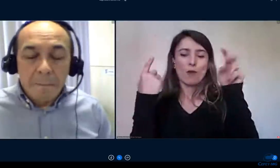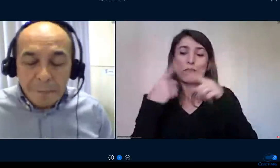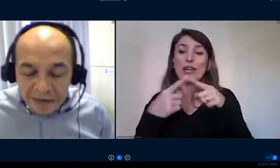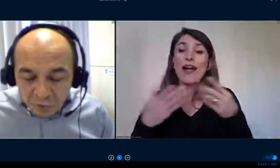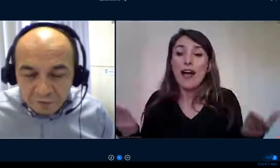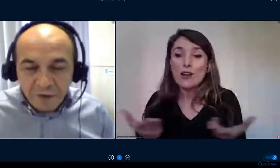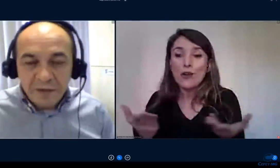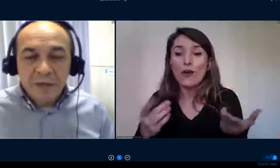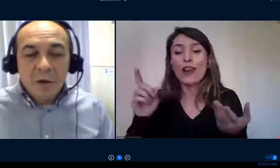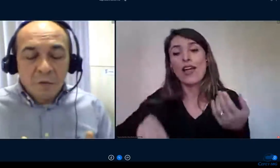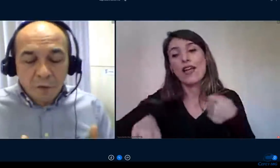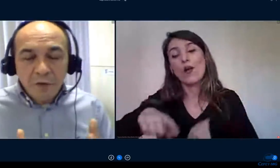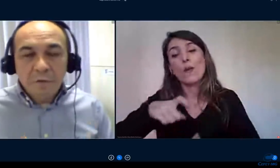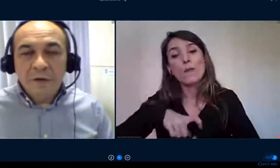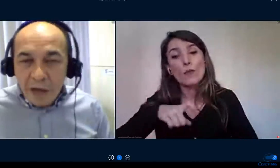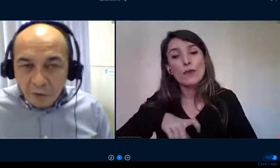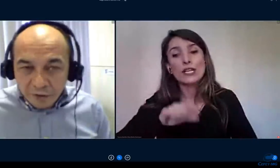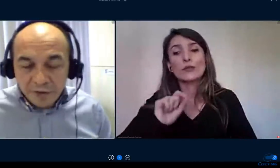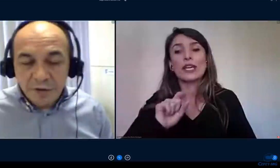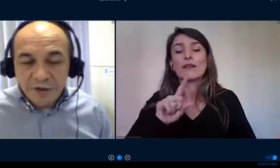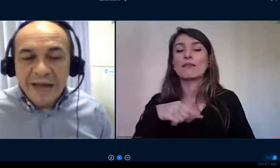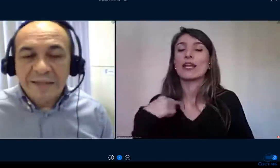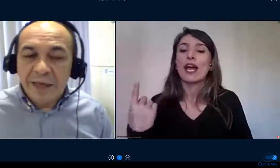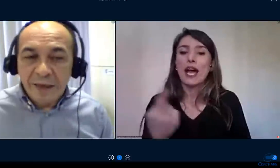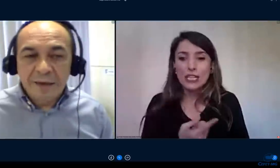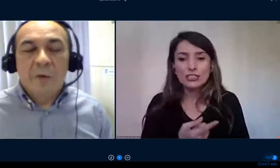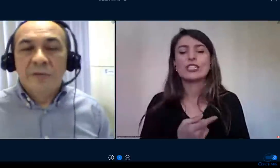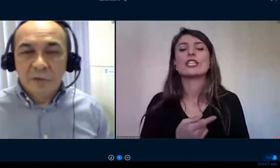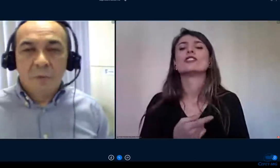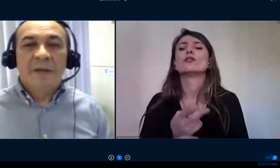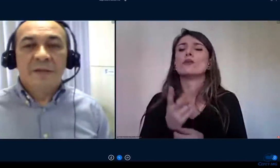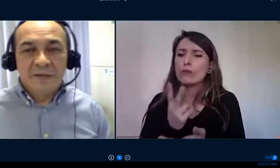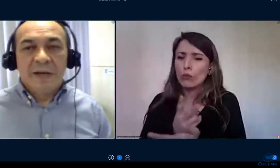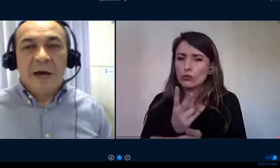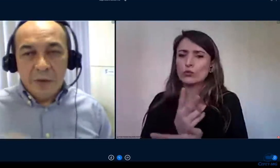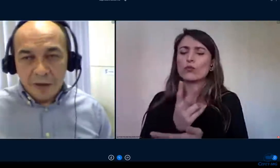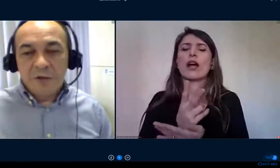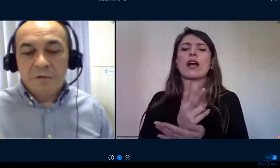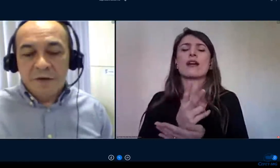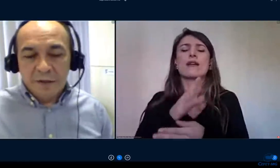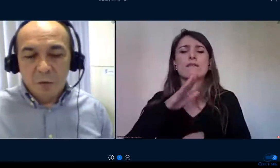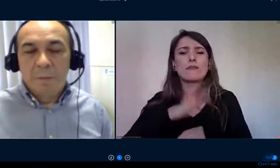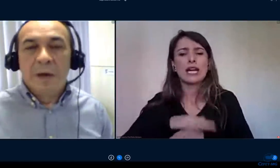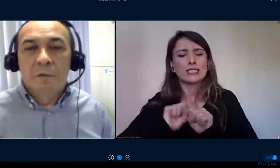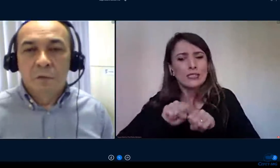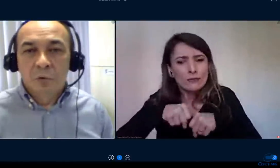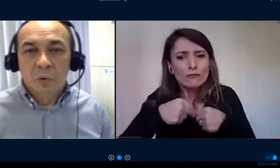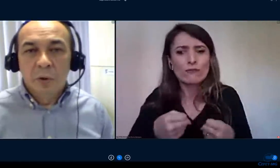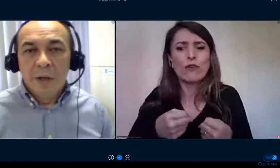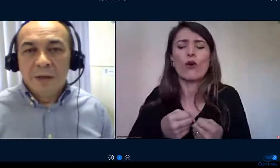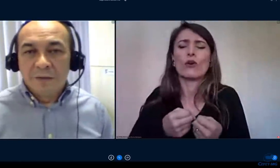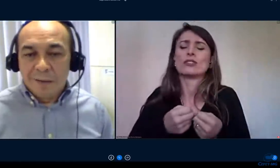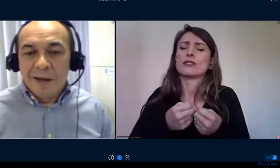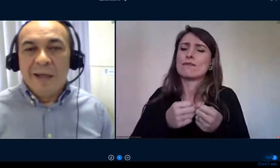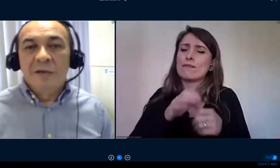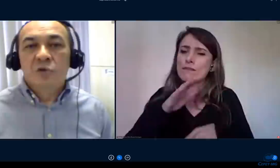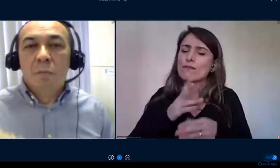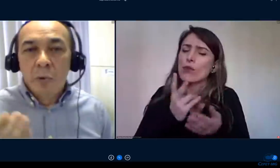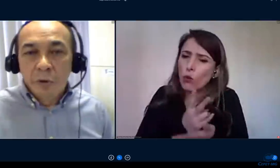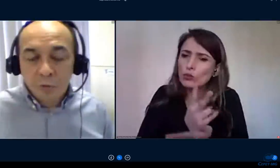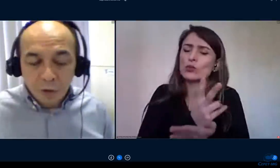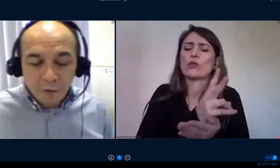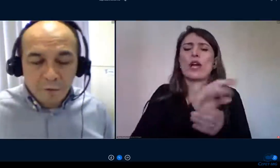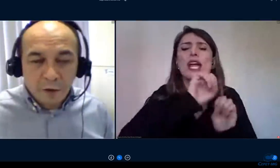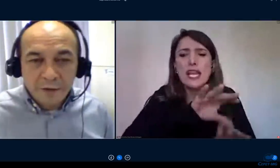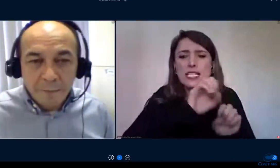gente mais uma vez fortificar o a gente já tem que é o ensino presencial e aí a gente vai ter um plano futuro que trabalha isso